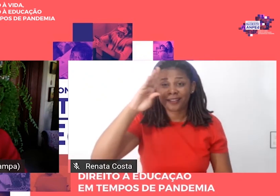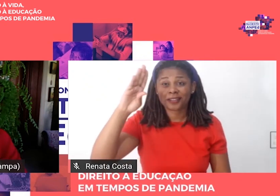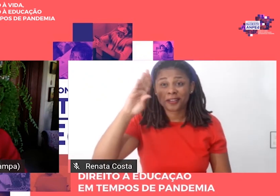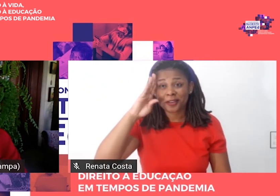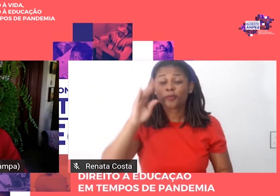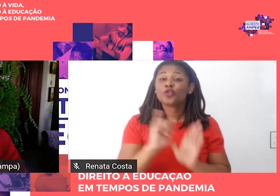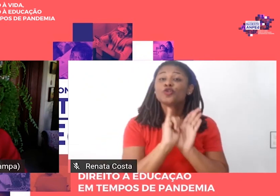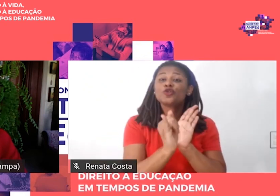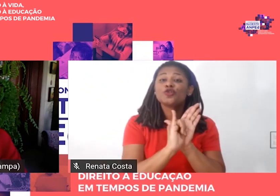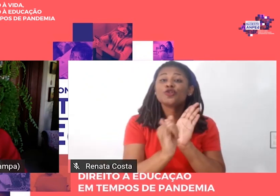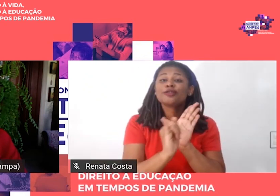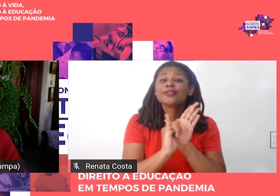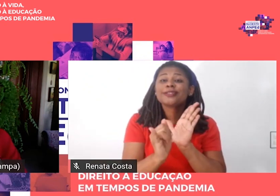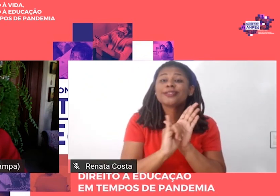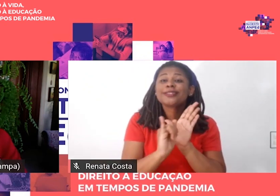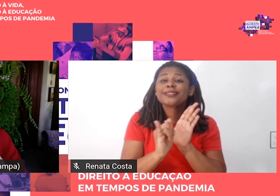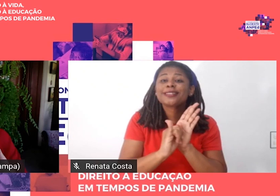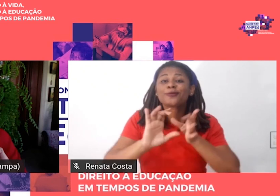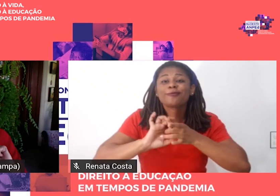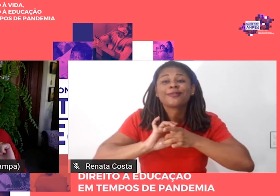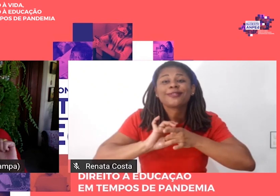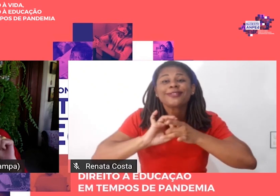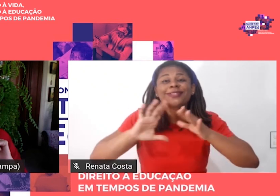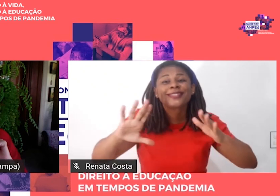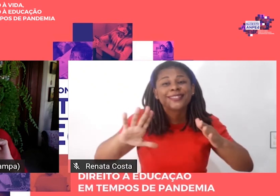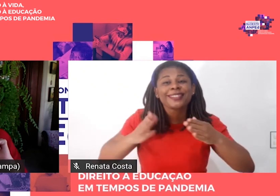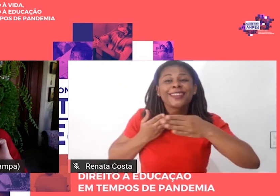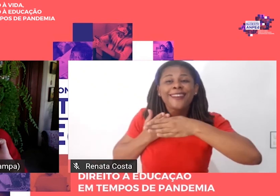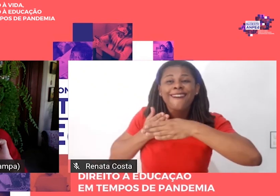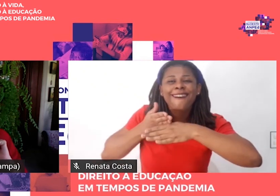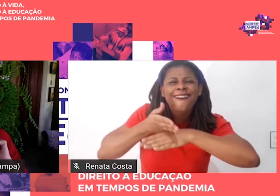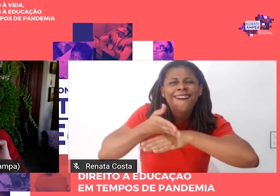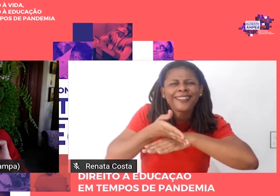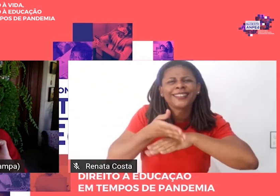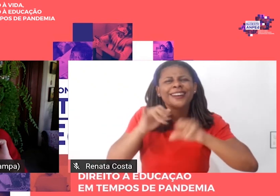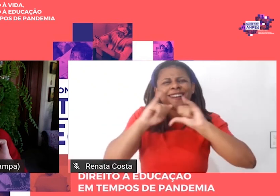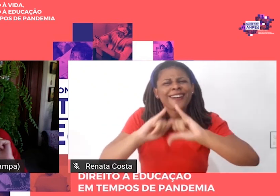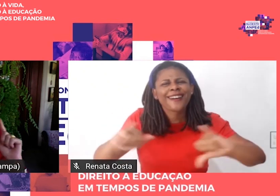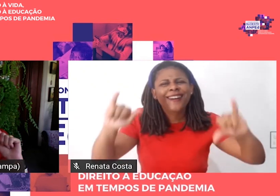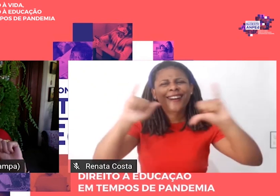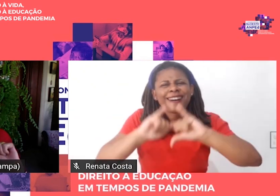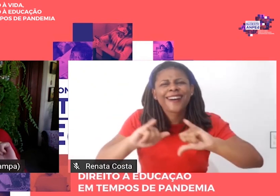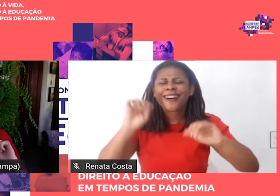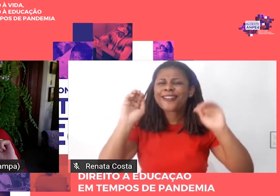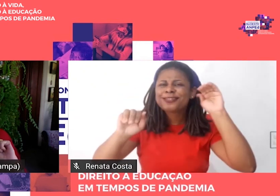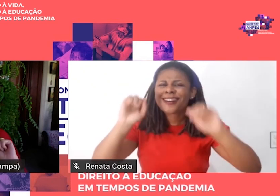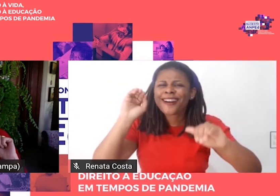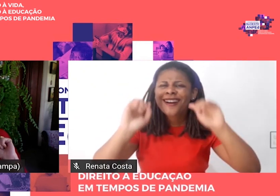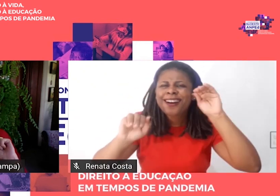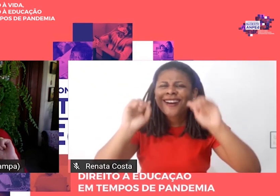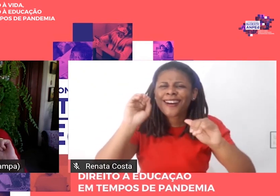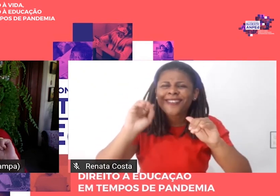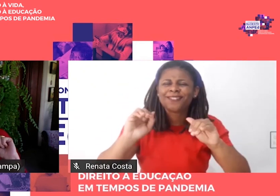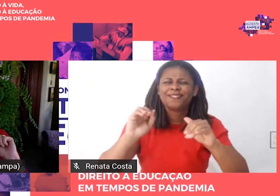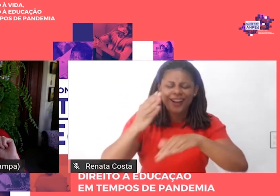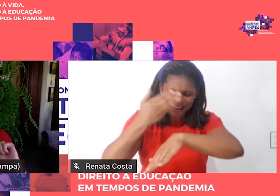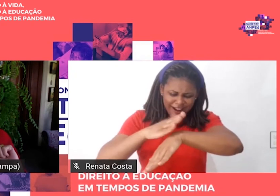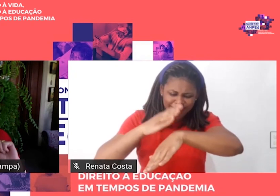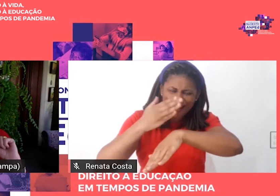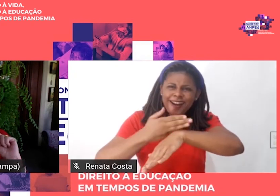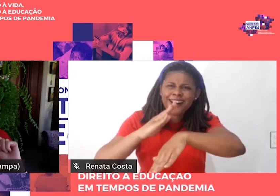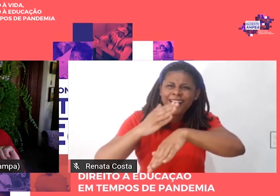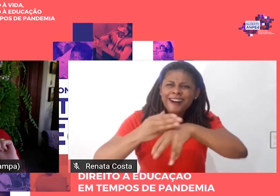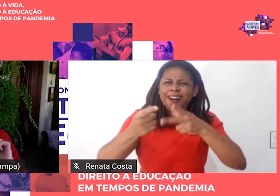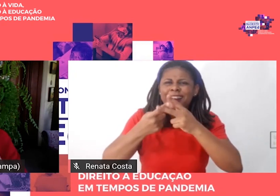para estimular uma chamada de ensaios de revisão e crítica sobre